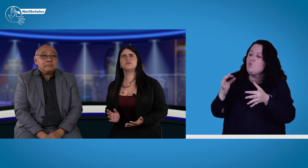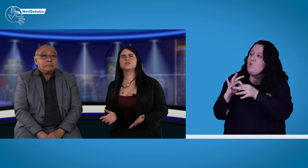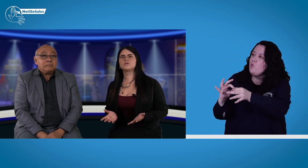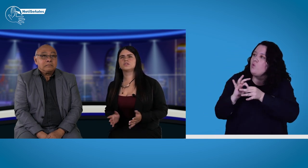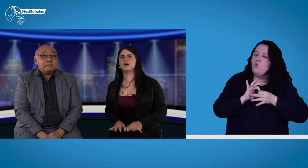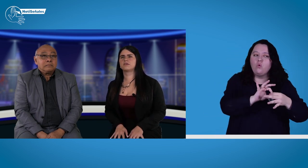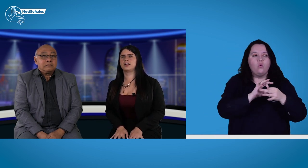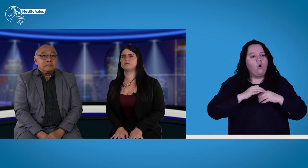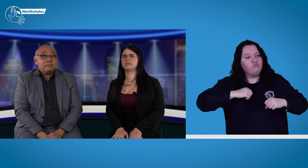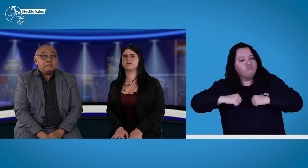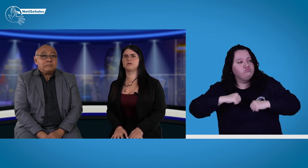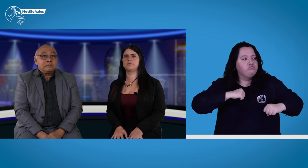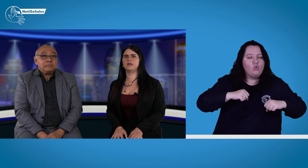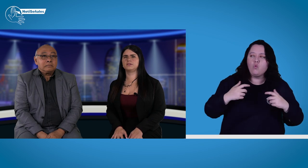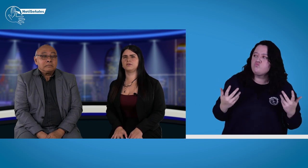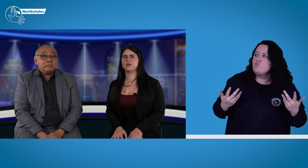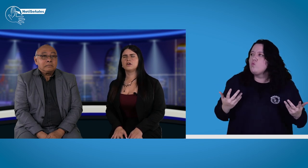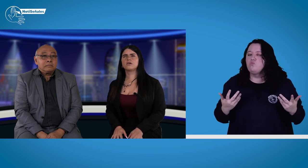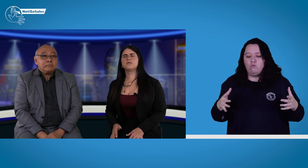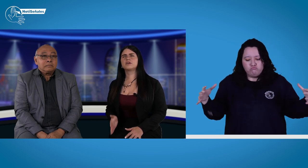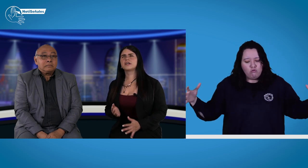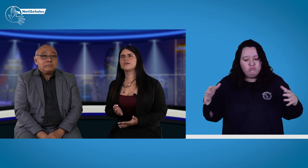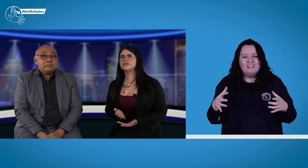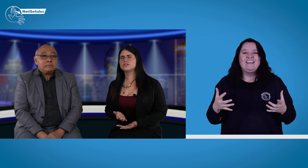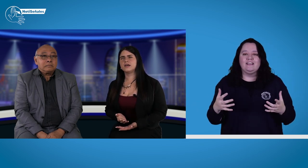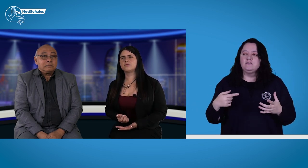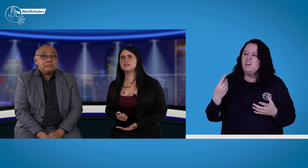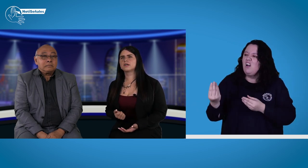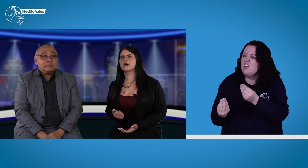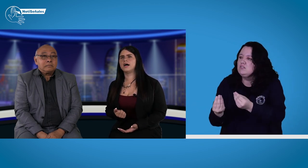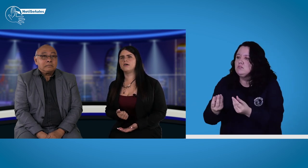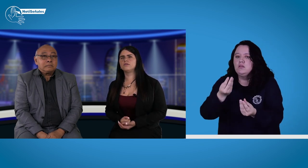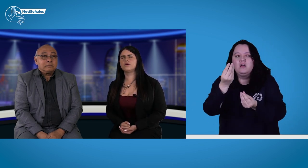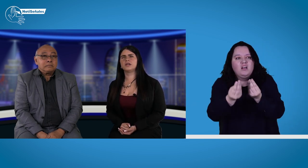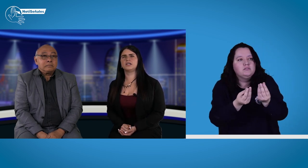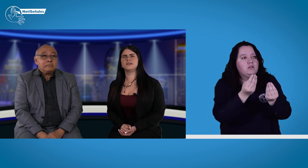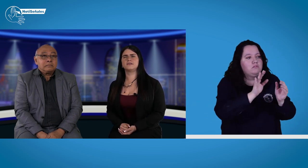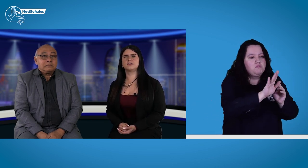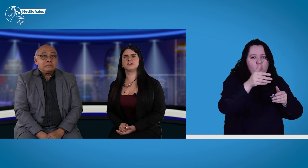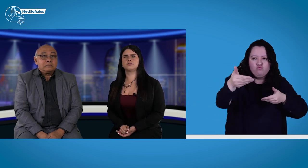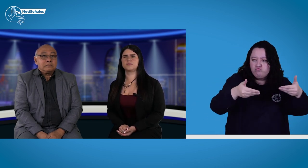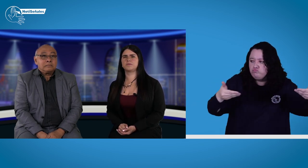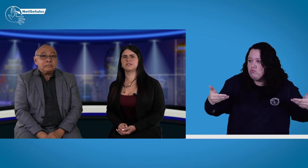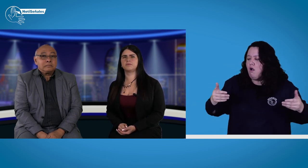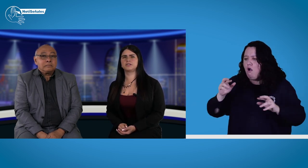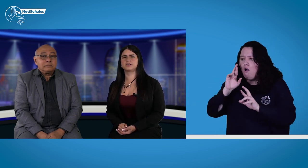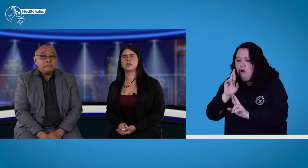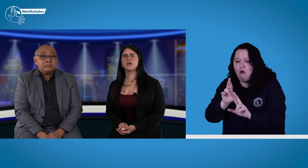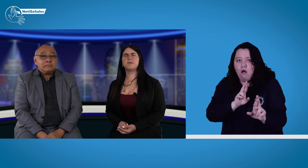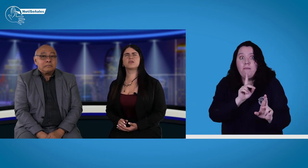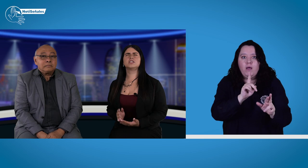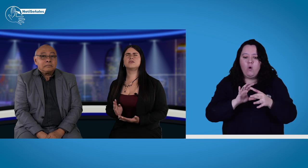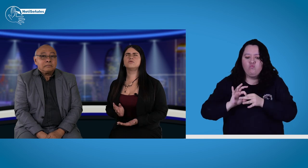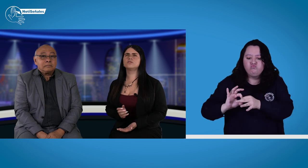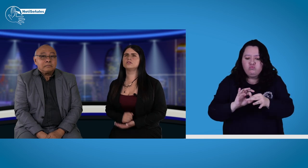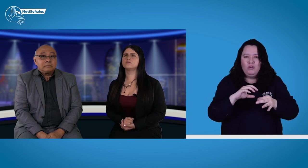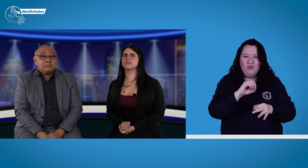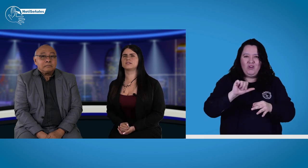cómo nos juntamos realmente como población, cómo reconocemos lo que cada uno viene haciendo desde sus propias apuestas, pero que si juntos y juntas